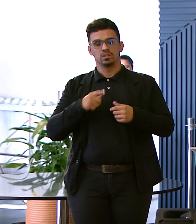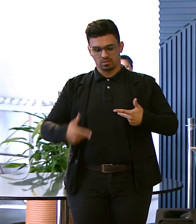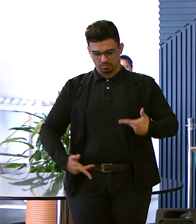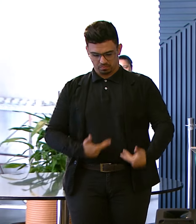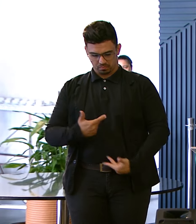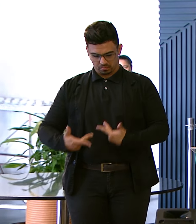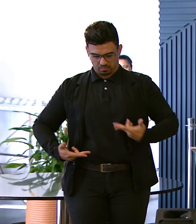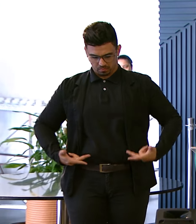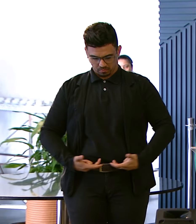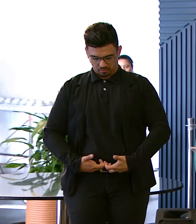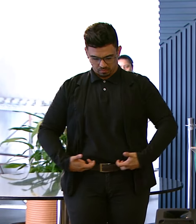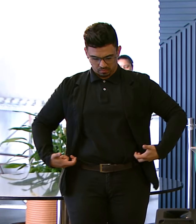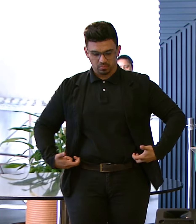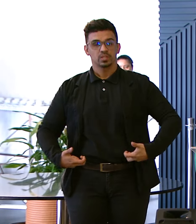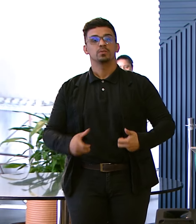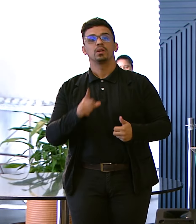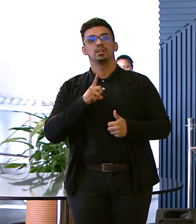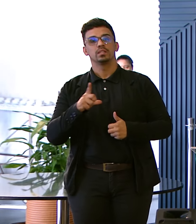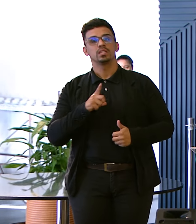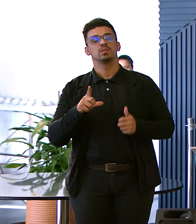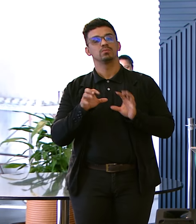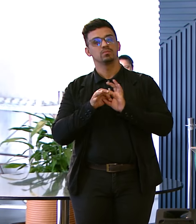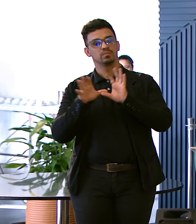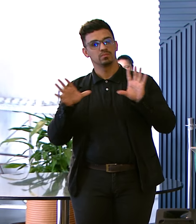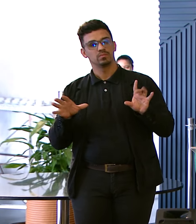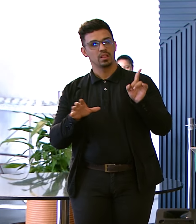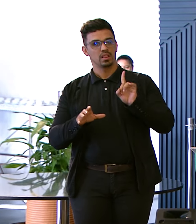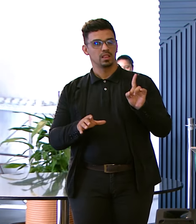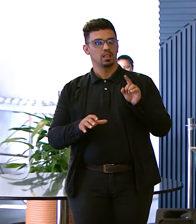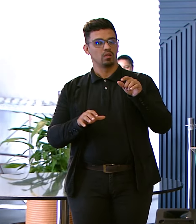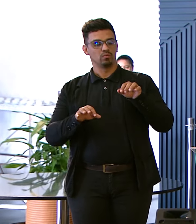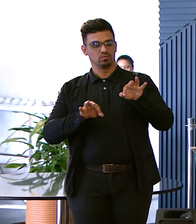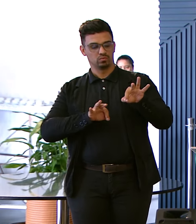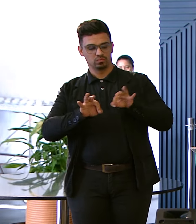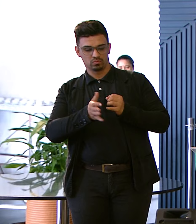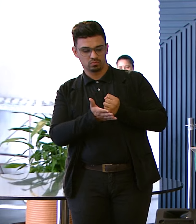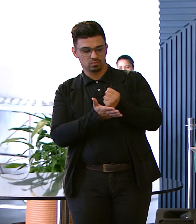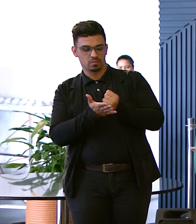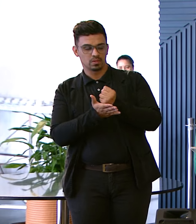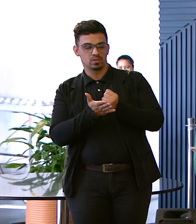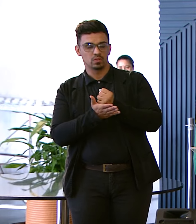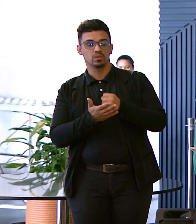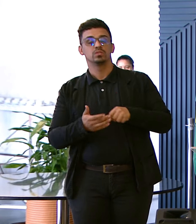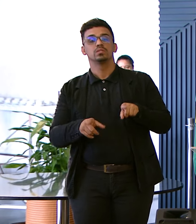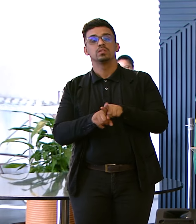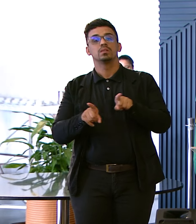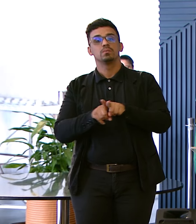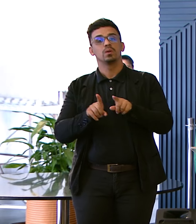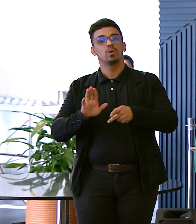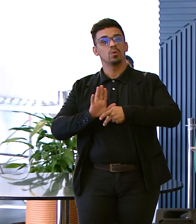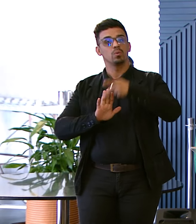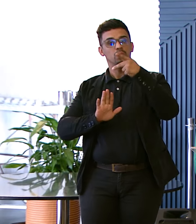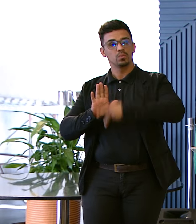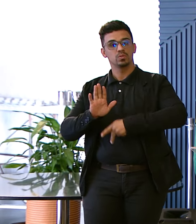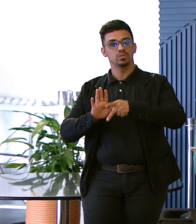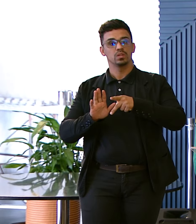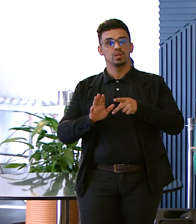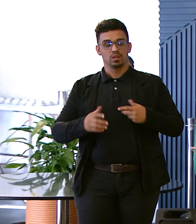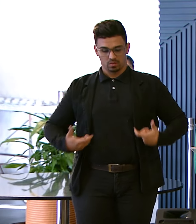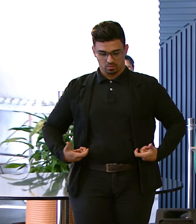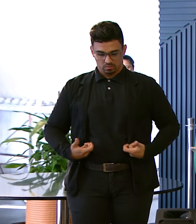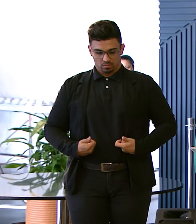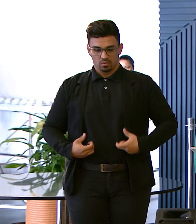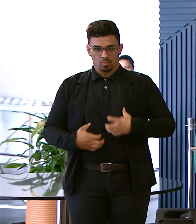A utilização De metodologia Não farmacológica E temos Um projeto De analgesia